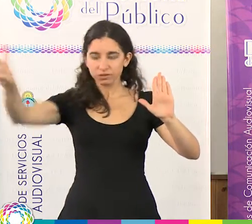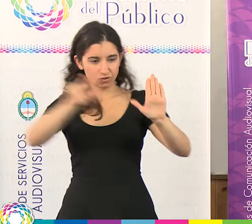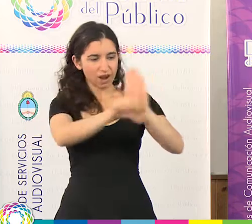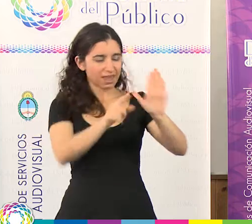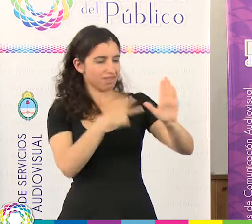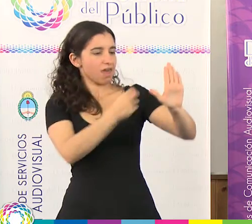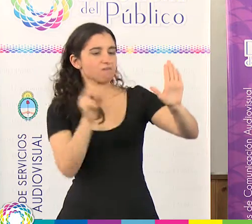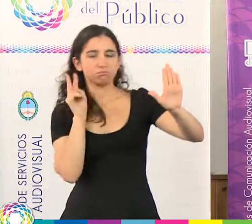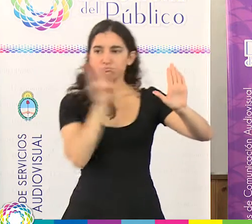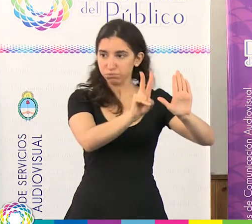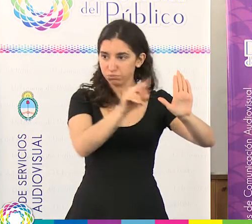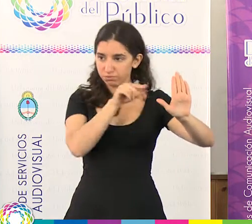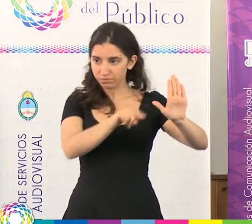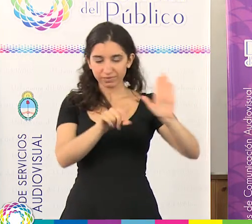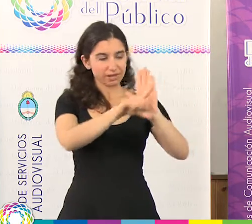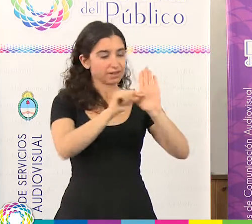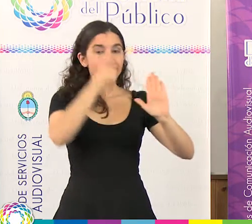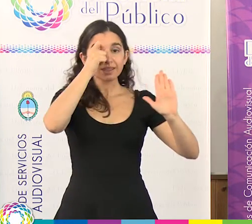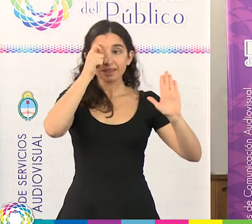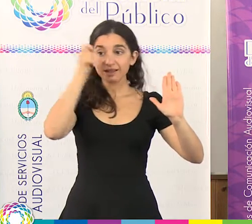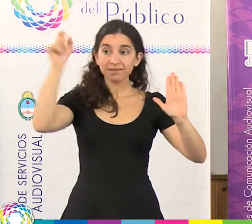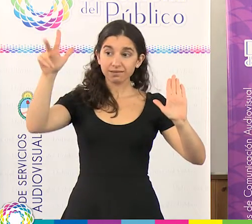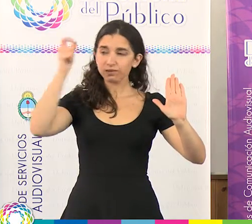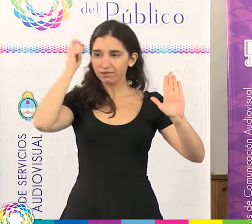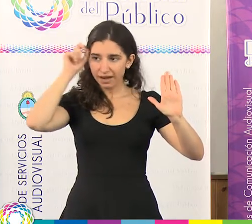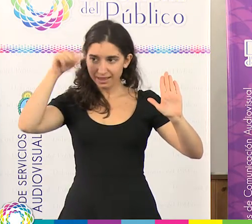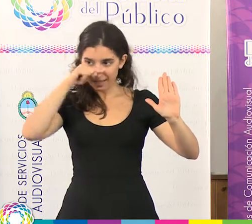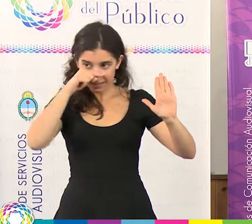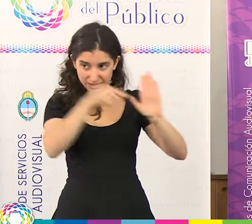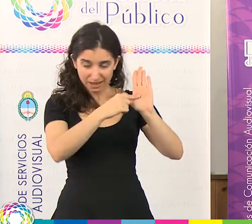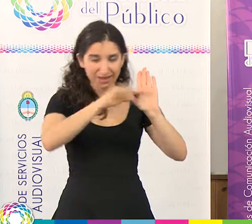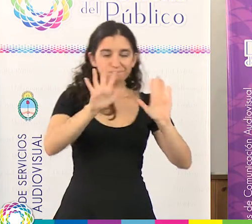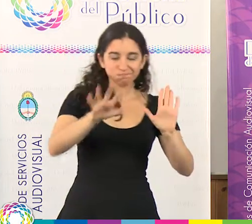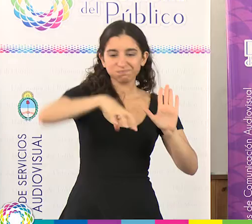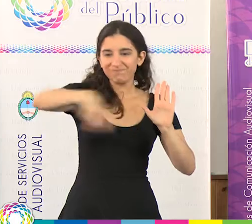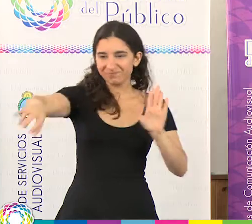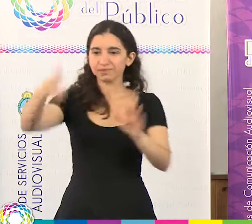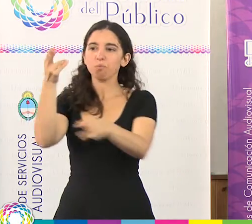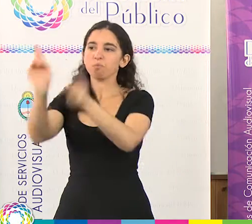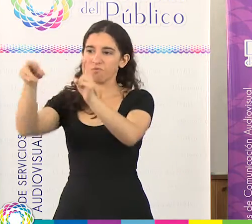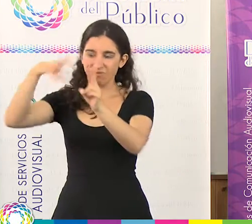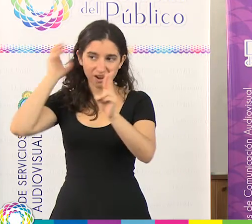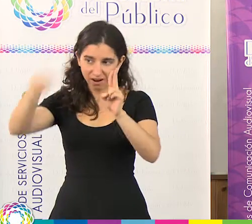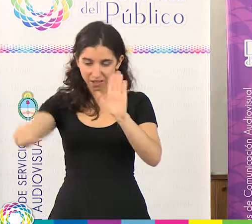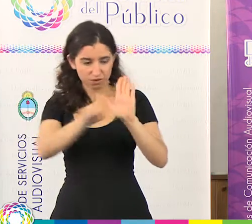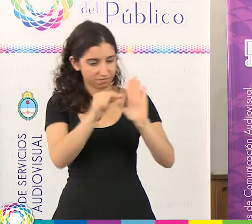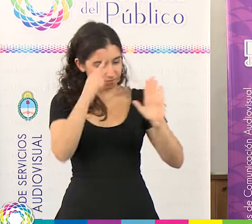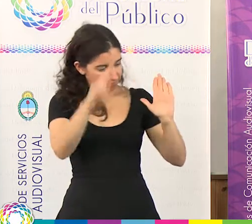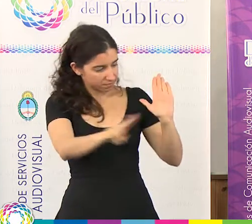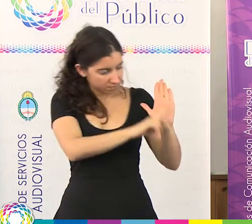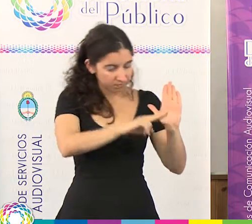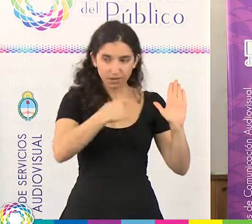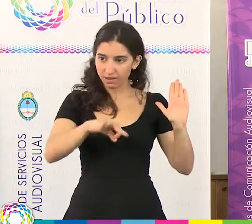el artículo 37, en el cual permiten licencias como esta, como nuestra radio, y también como